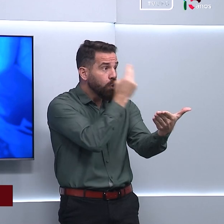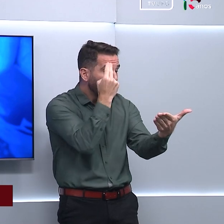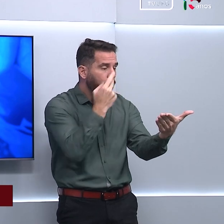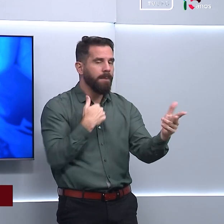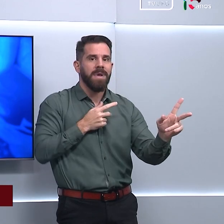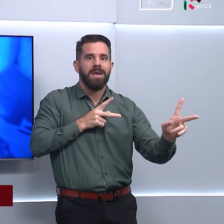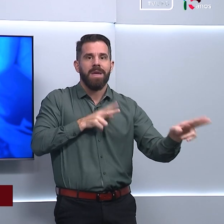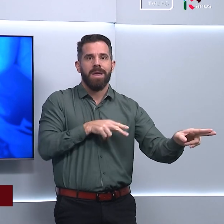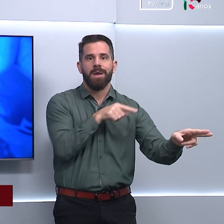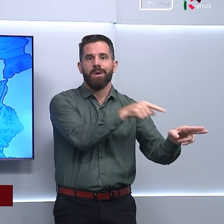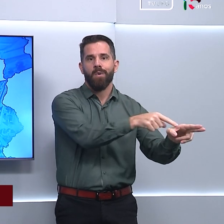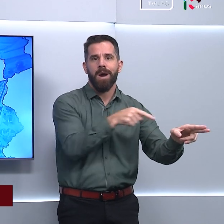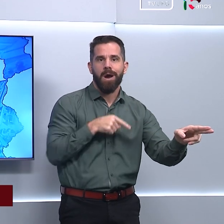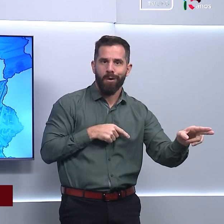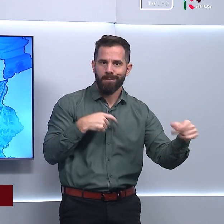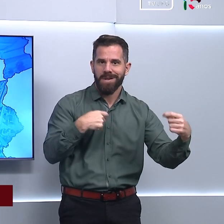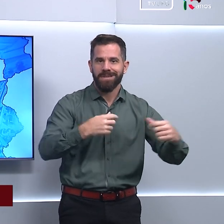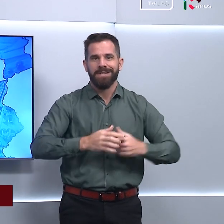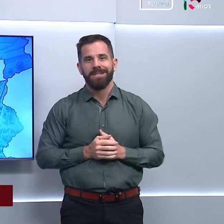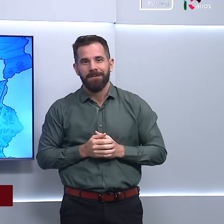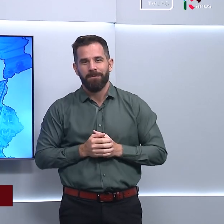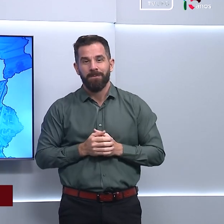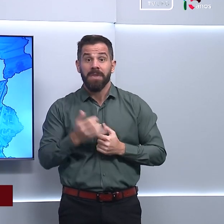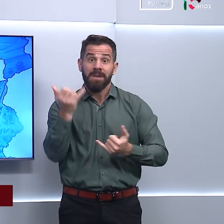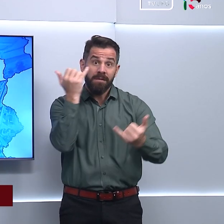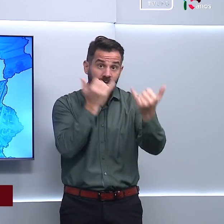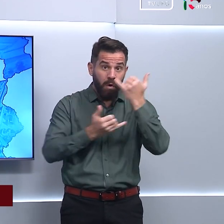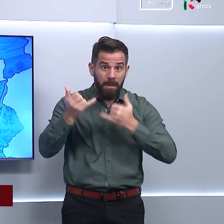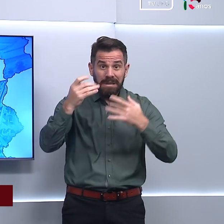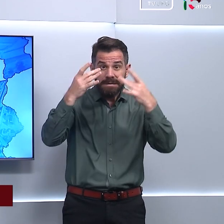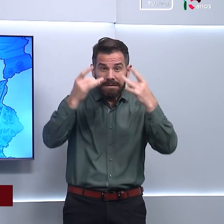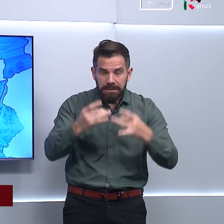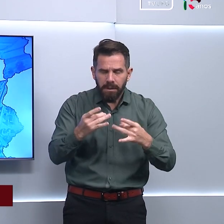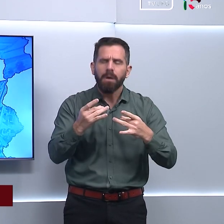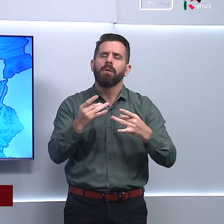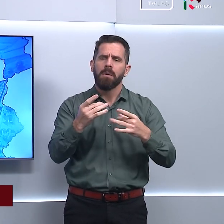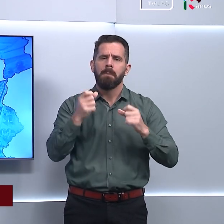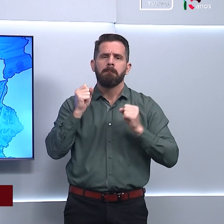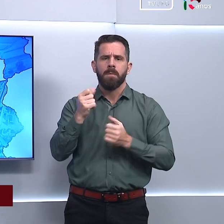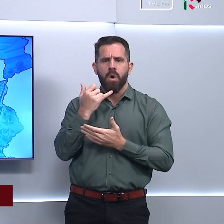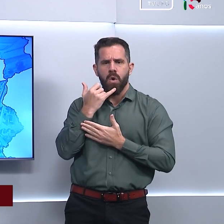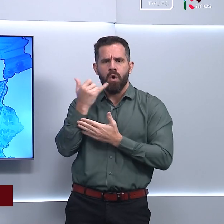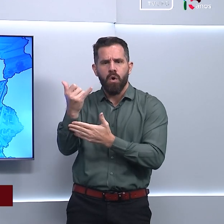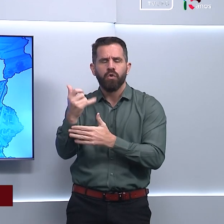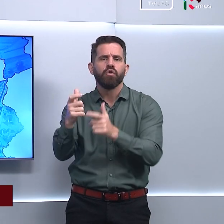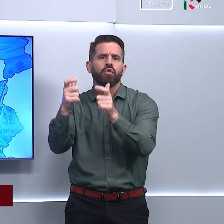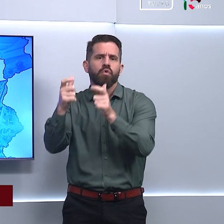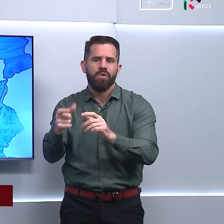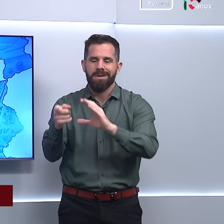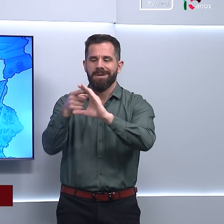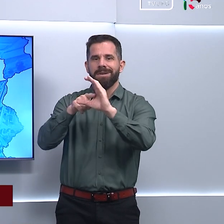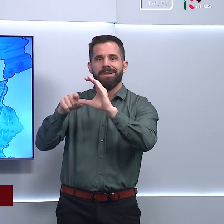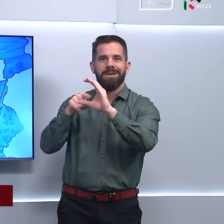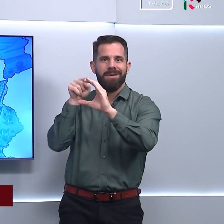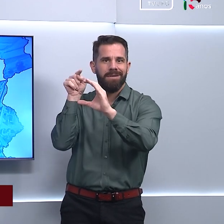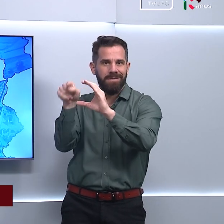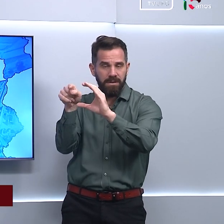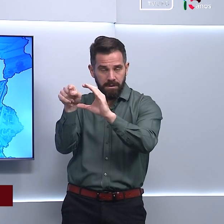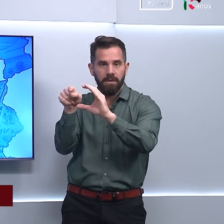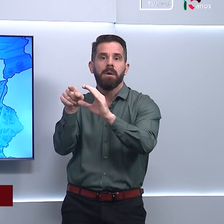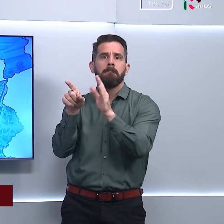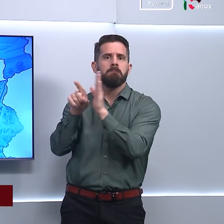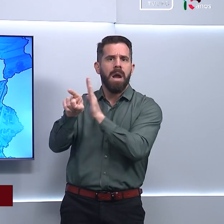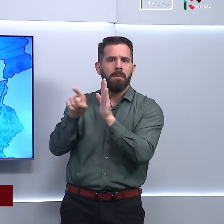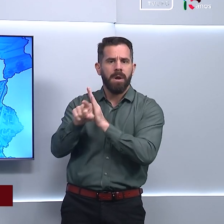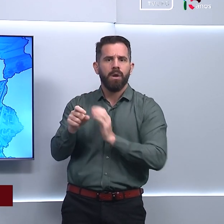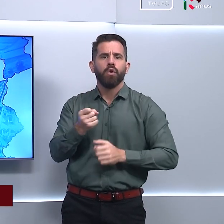tem que estar em meu nome. Para mais informações, entre em contato com a Central de Relacionamento da Saniago através